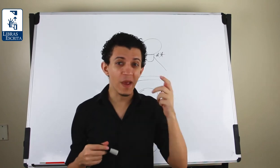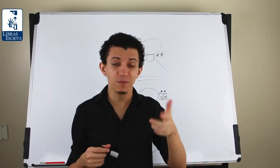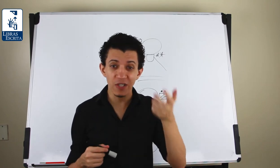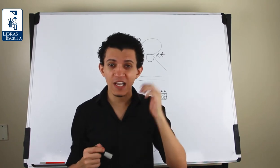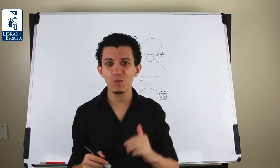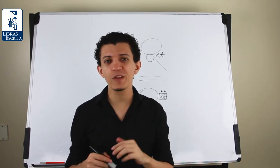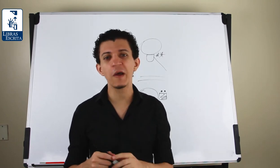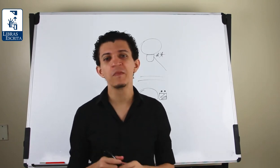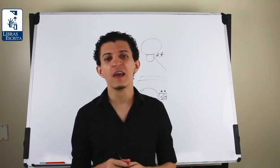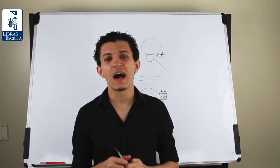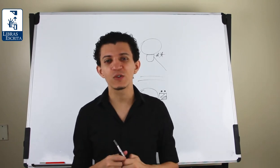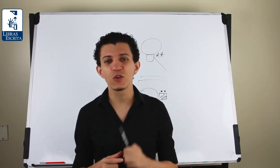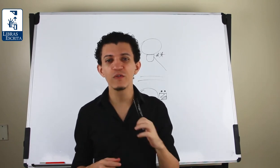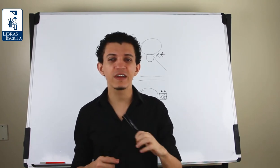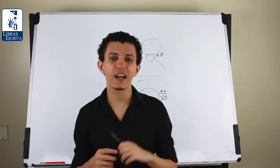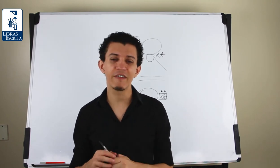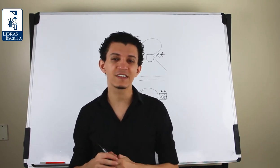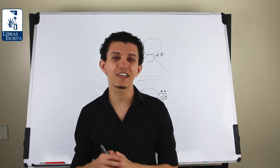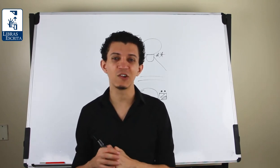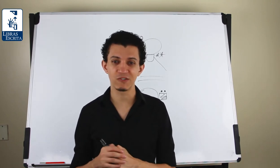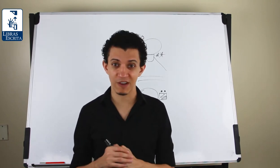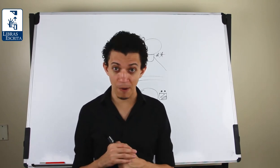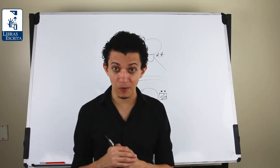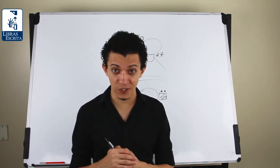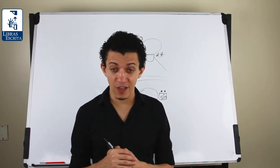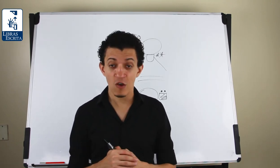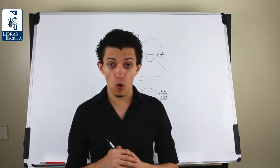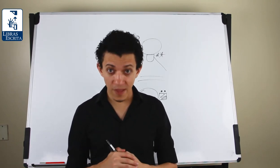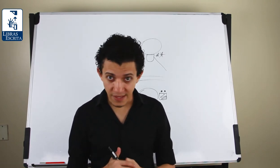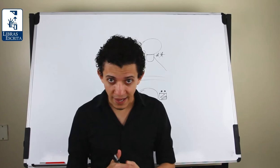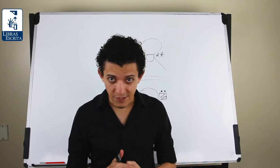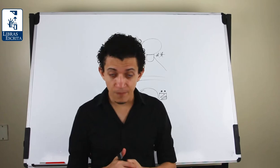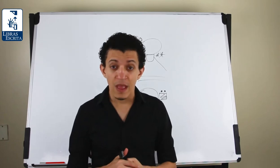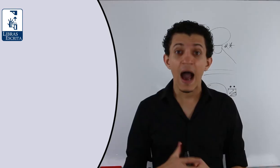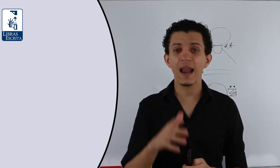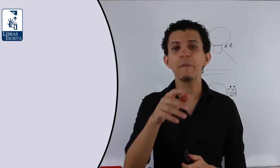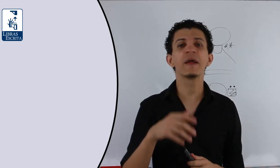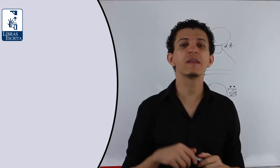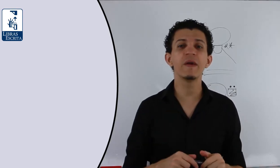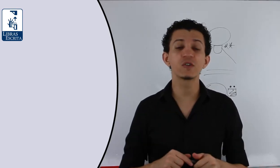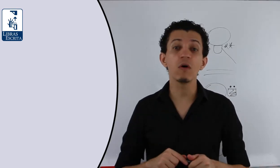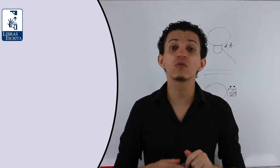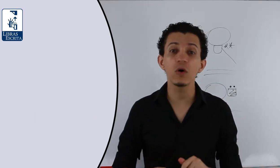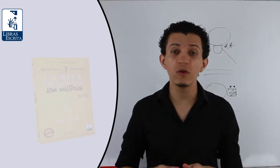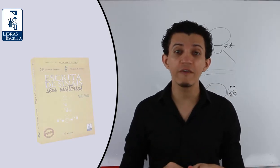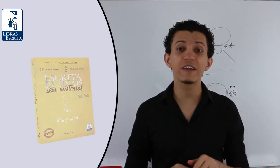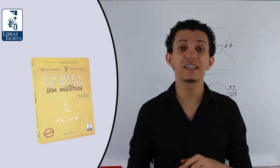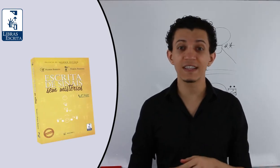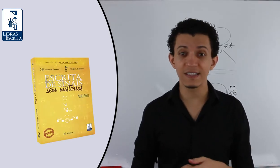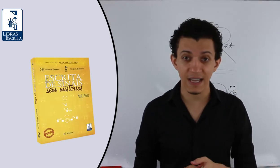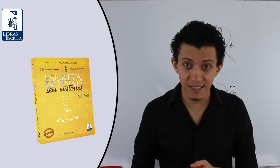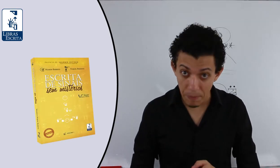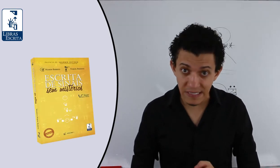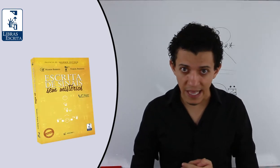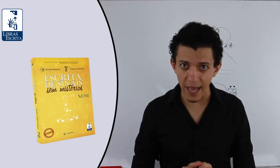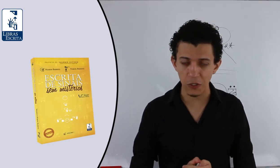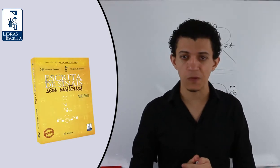mesmo de responder a sua dúvida através aqui do nosso campo de comentários. Ah, lembrando também, eu sou autor do livro A Escrita de Sinais Sem Mistérios.